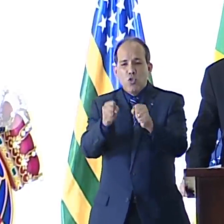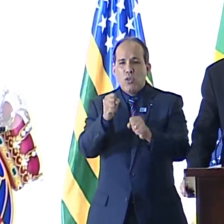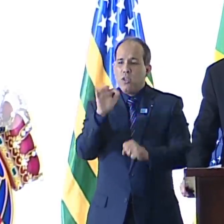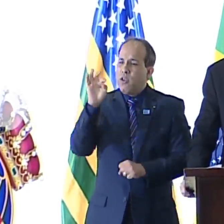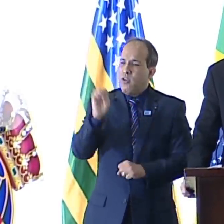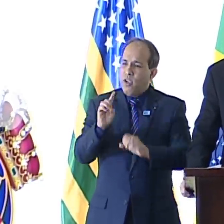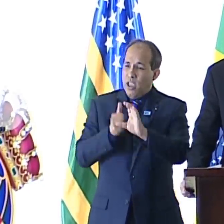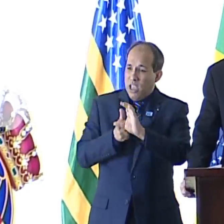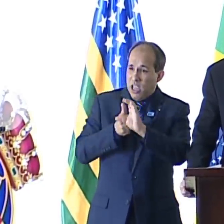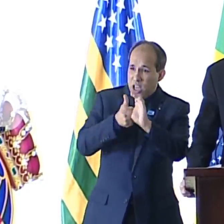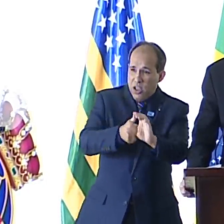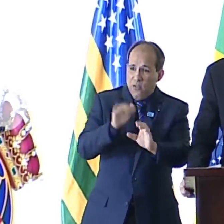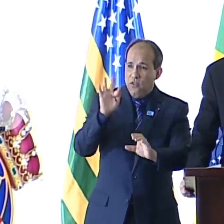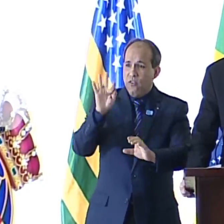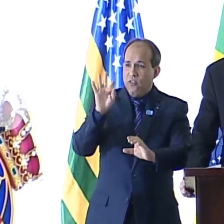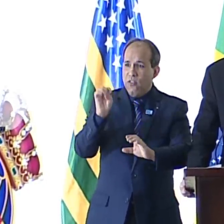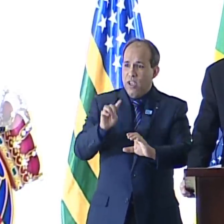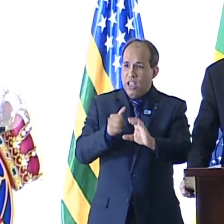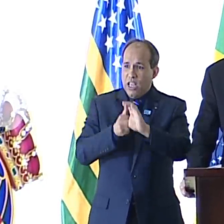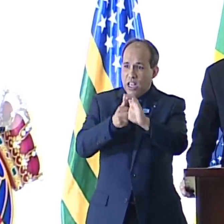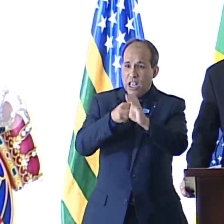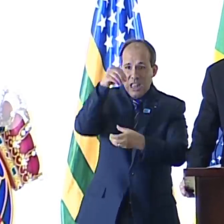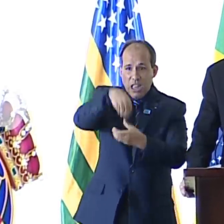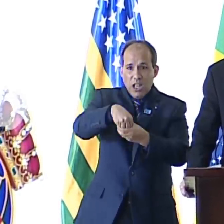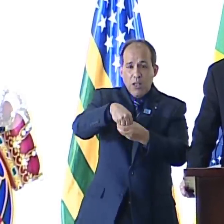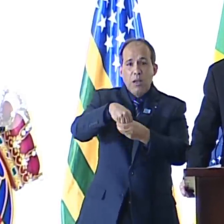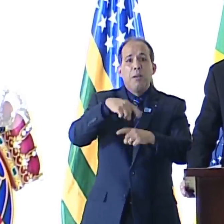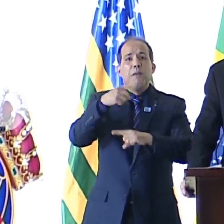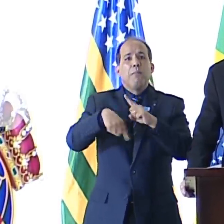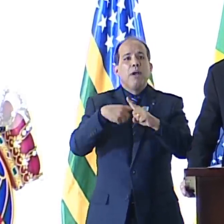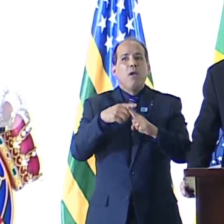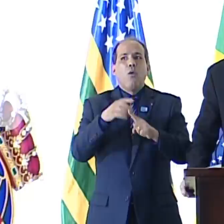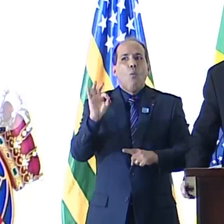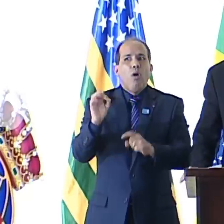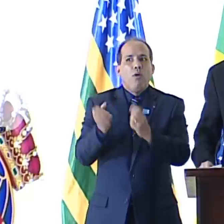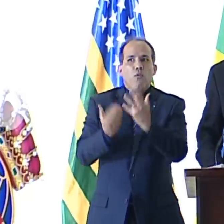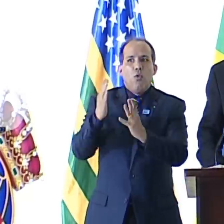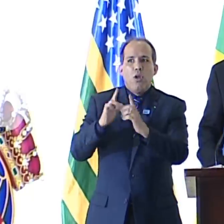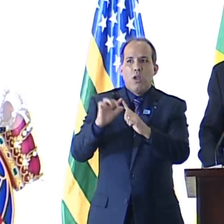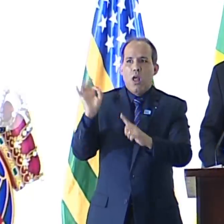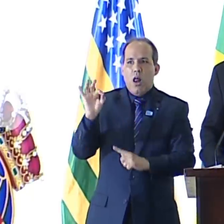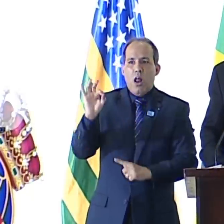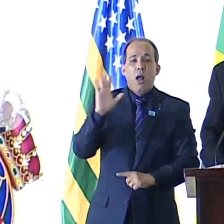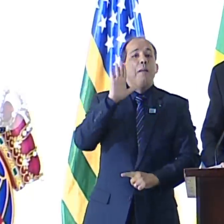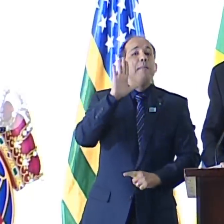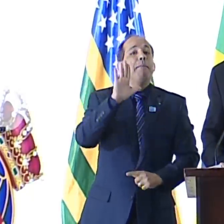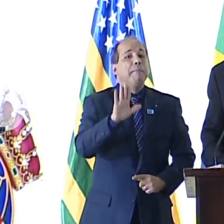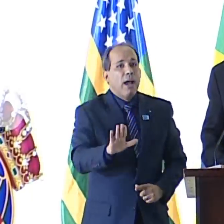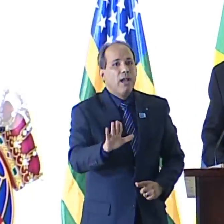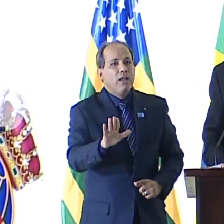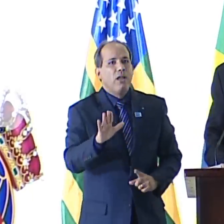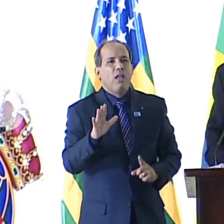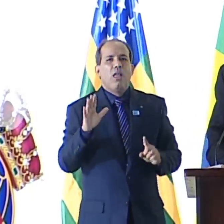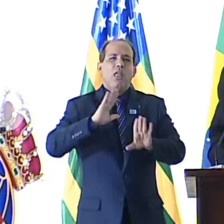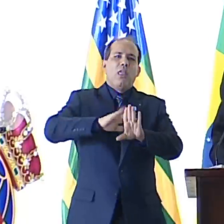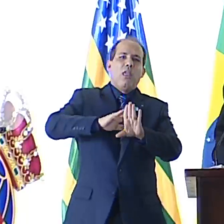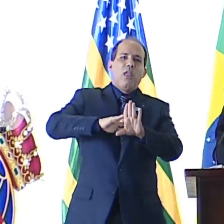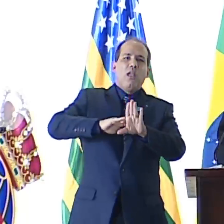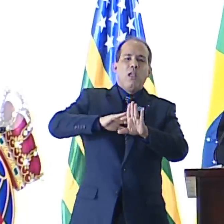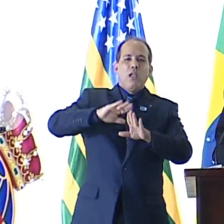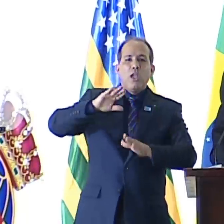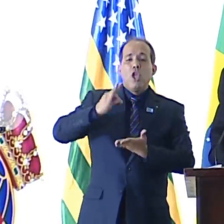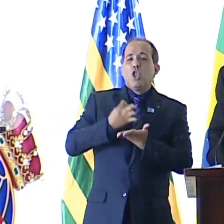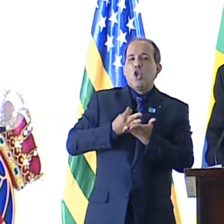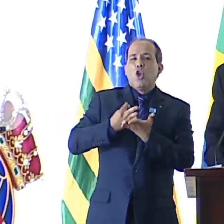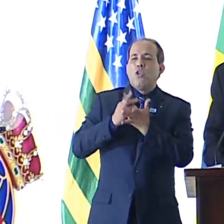fora, mas também de dentro. Não queimaram ainda igrejas, mas inventaram a infame teologia da libertação,